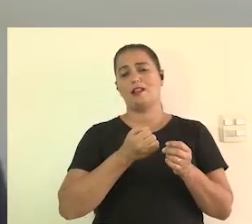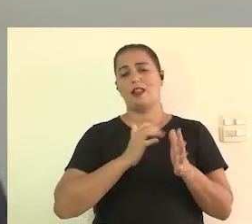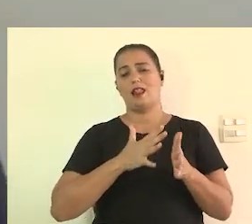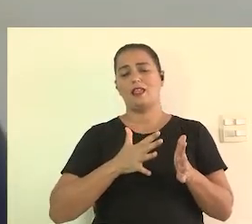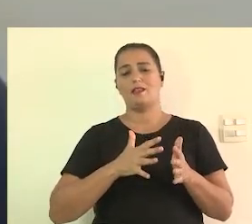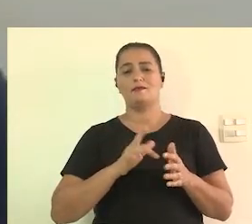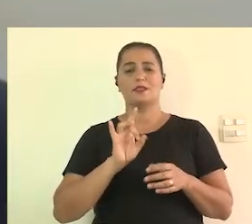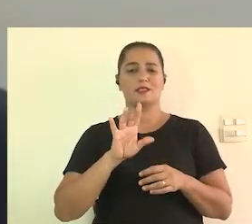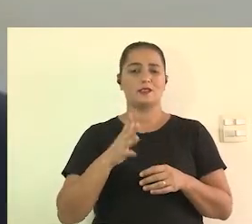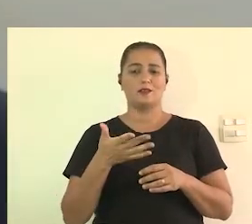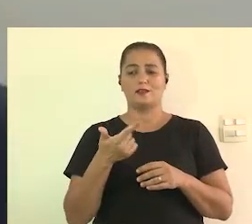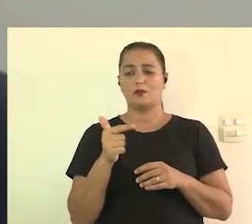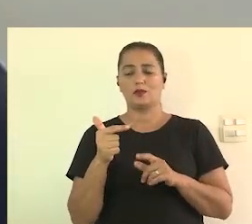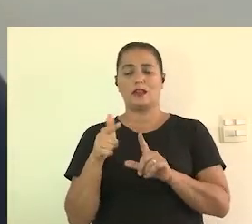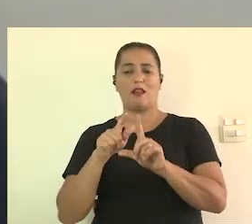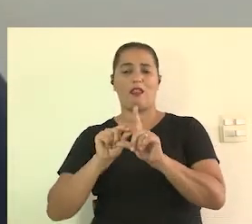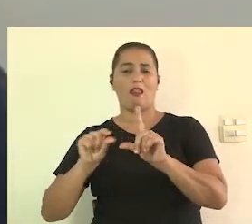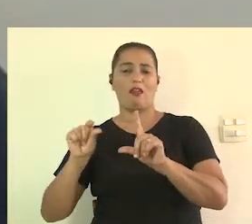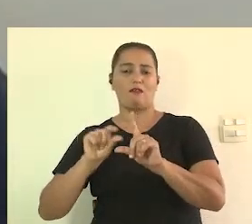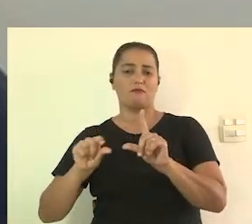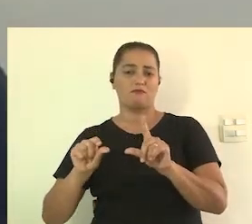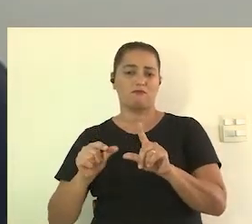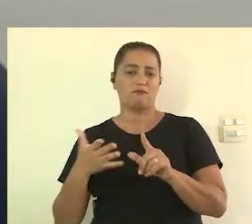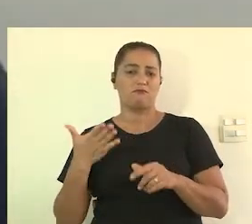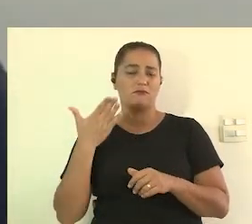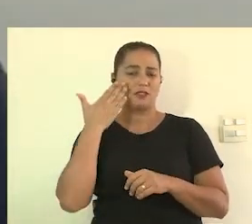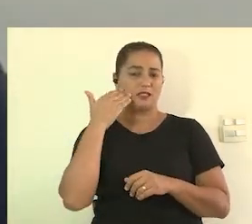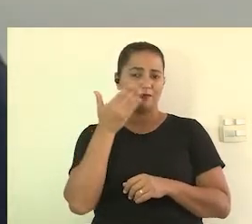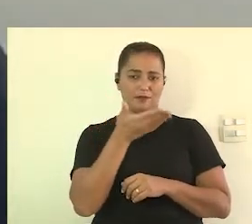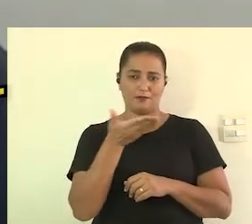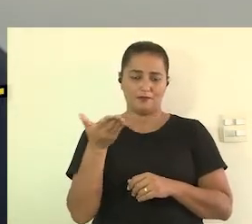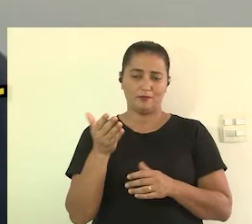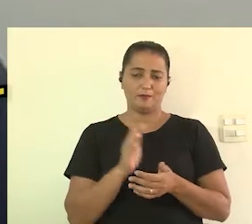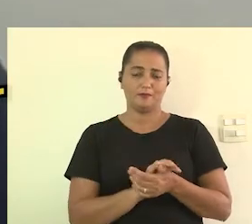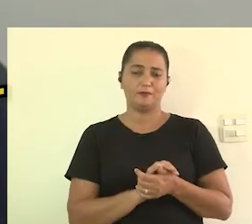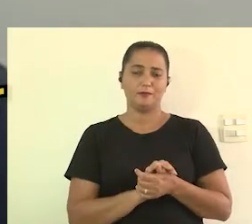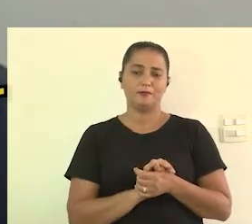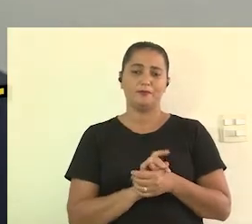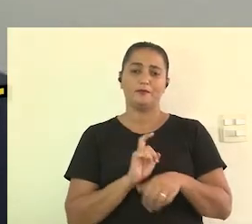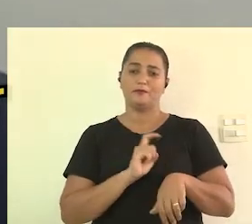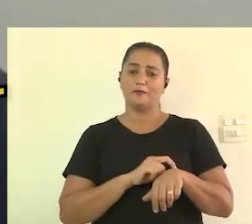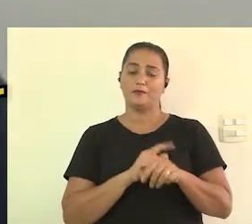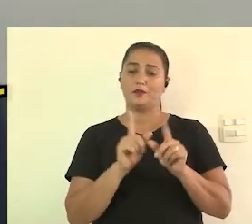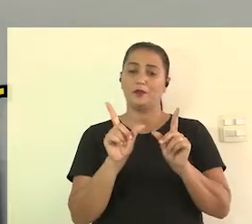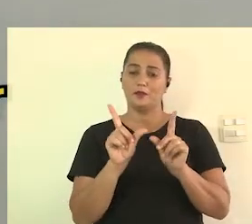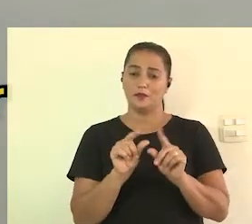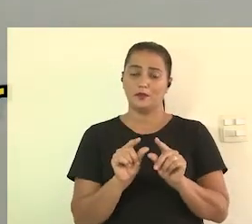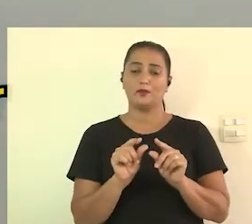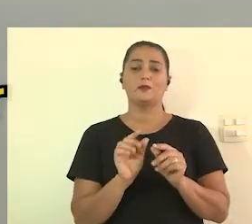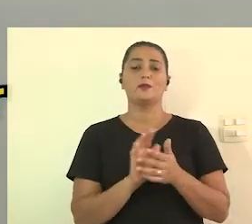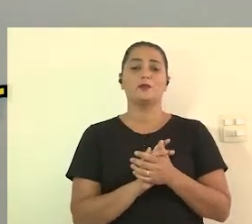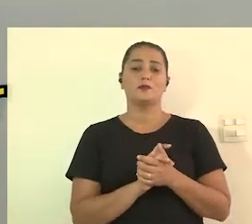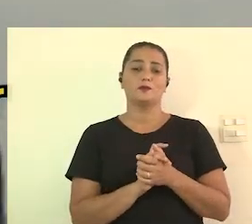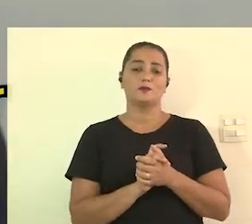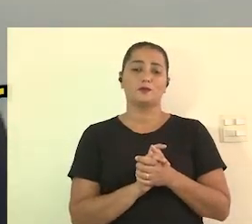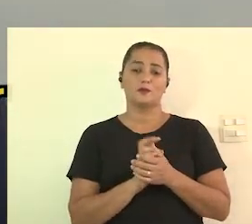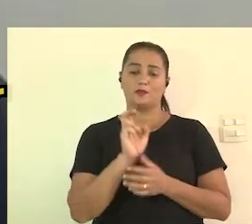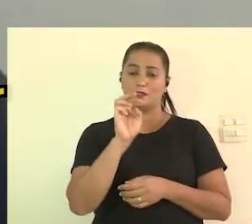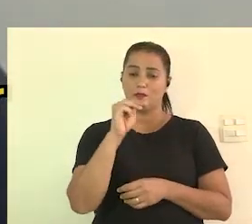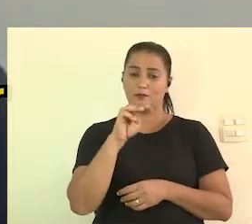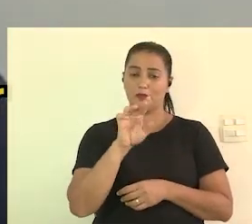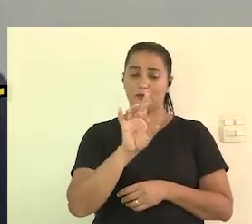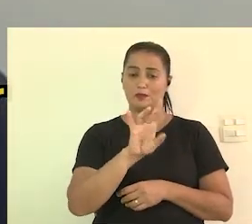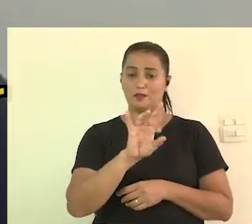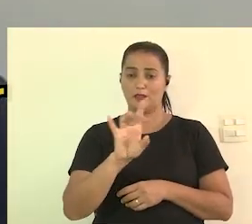audiodescrição vai ter livros mas não tem legenda e aí eu queria saber de vocês e a gente está com o tempo muito curto então eu vou dar uns 5